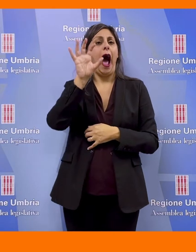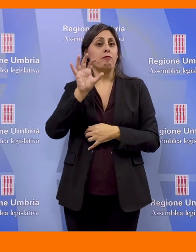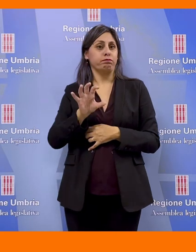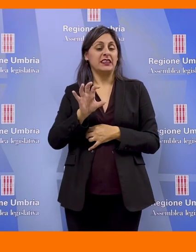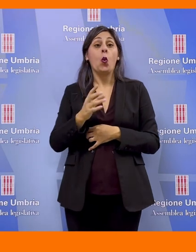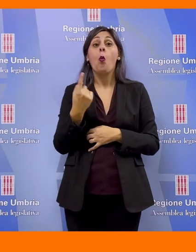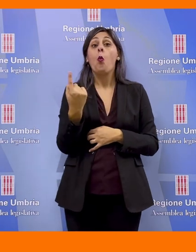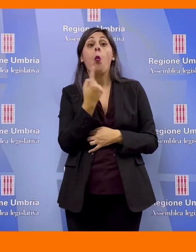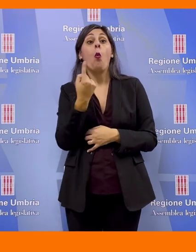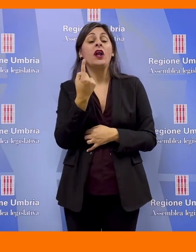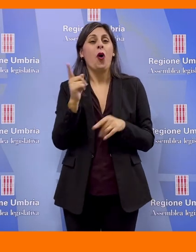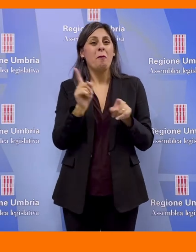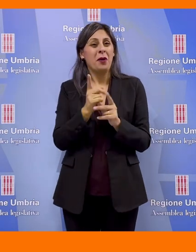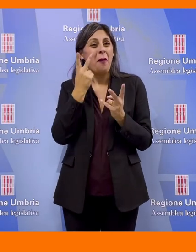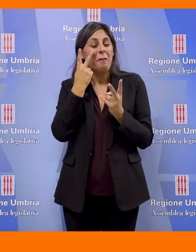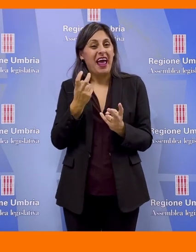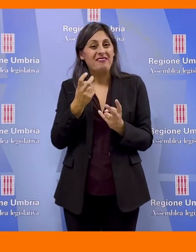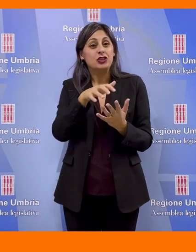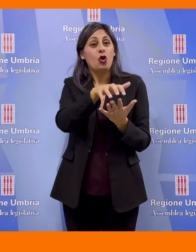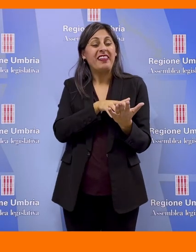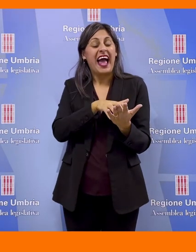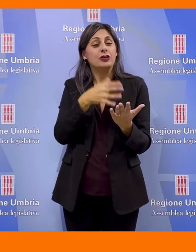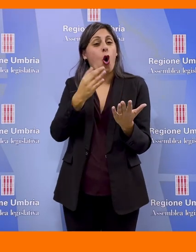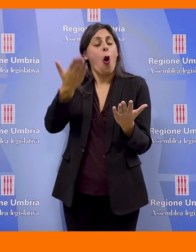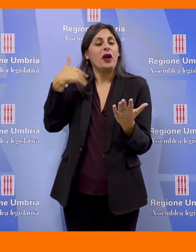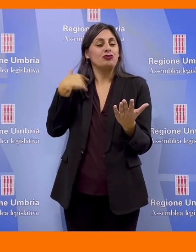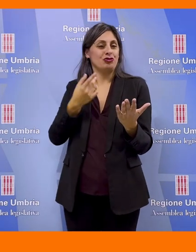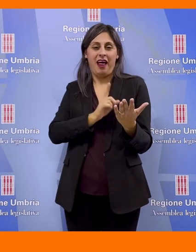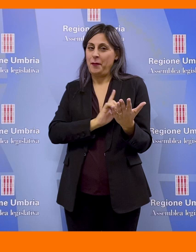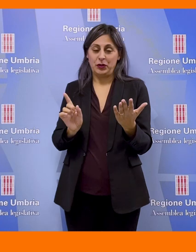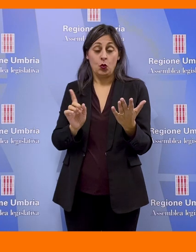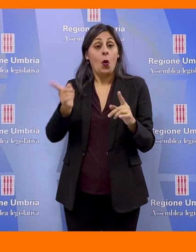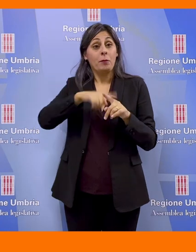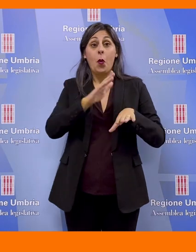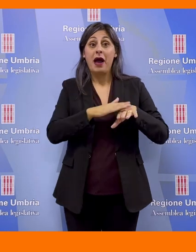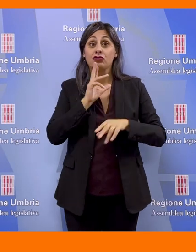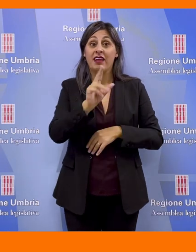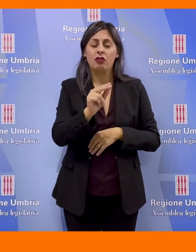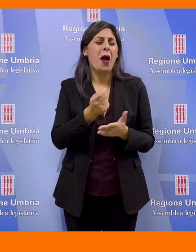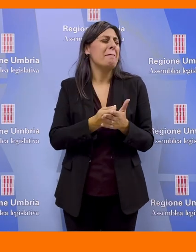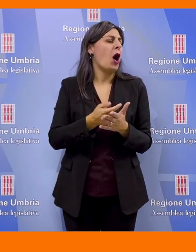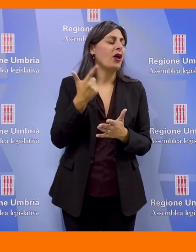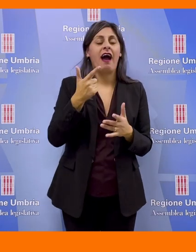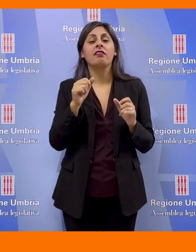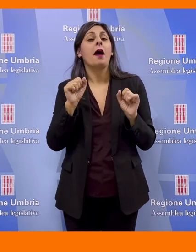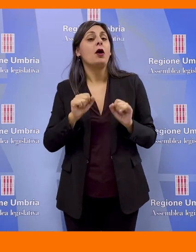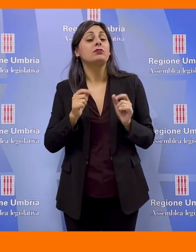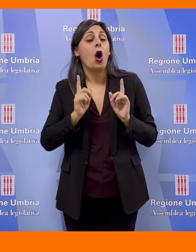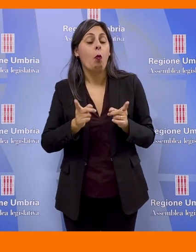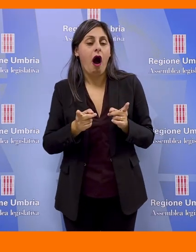di due ambiti e non più uno solo, come è previsto nel test originario. E poi, ha detto Mancini, l'importantissima possibilità